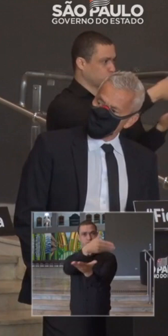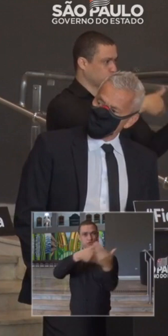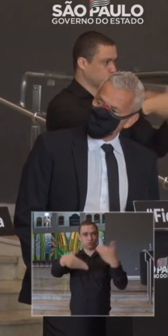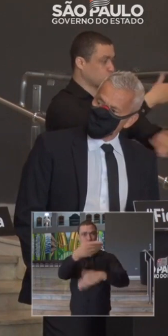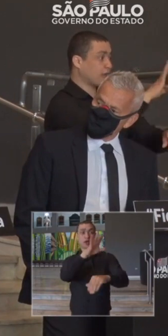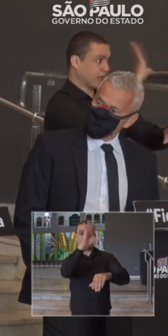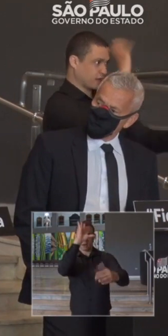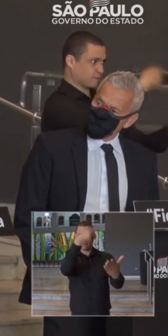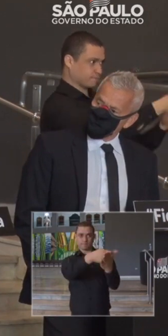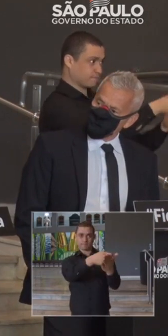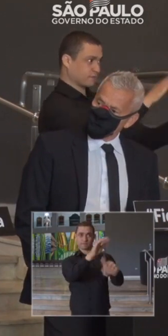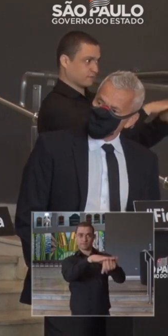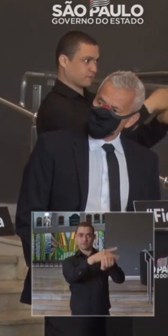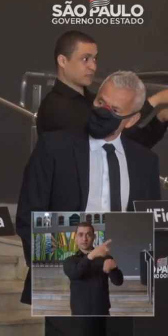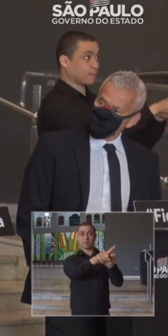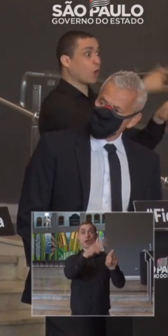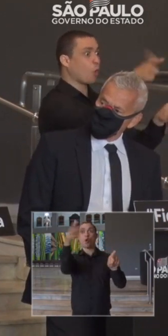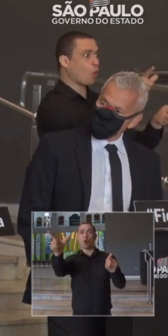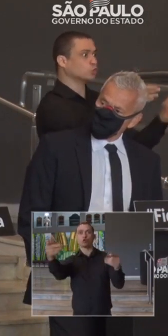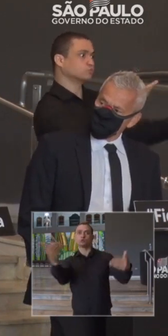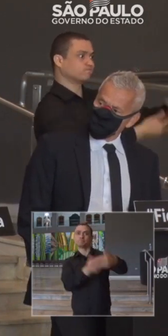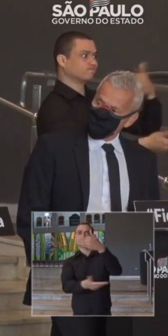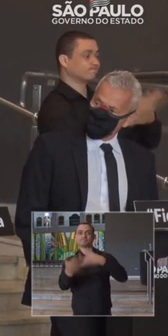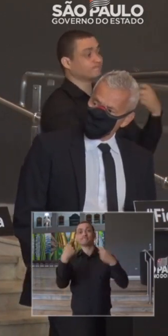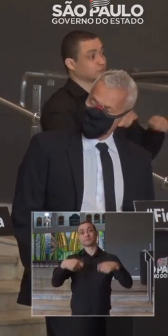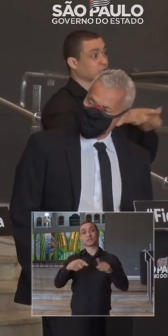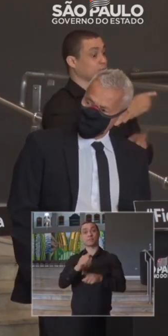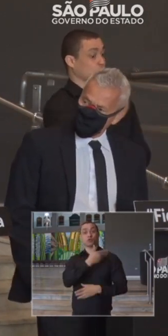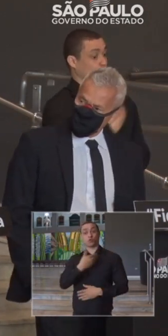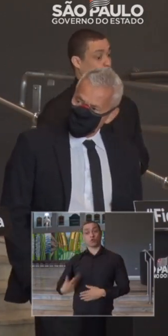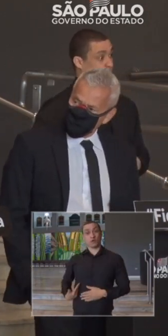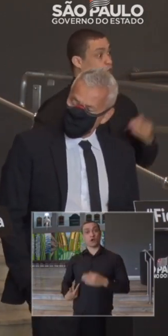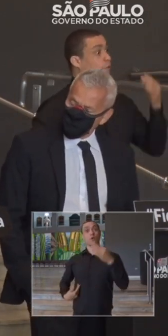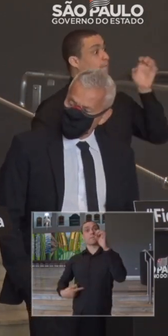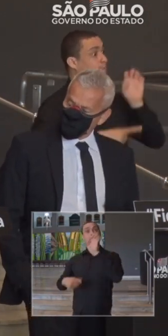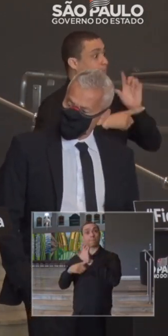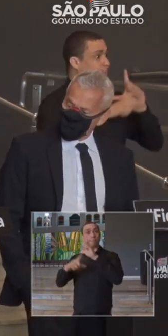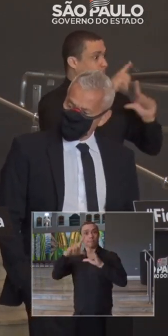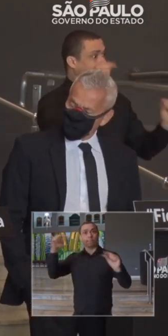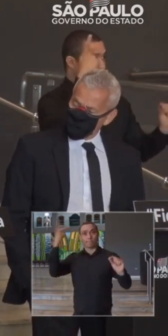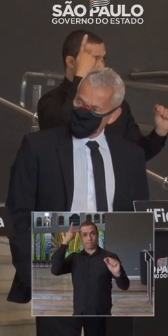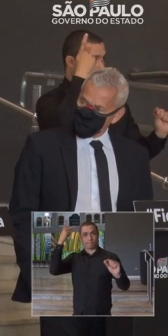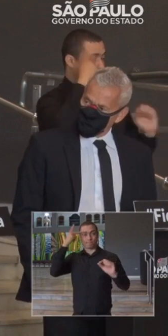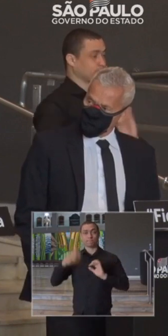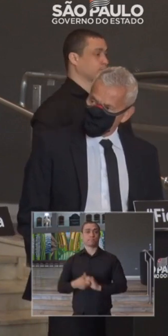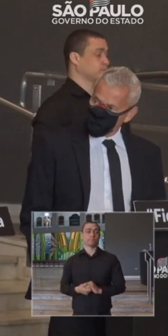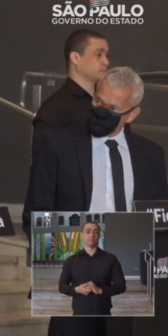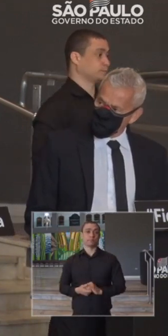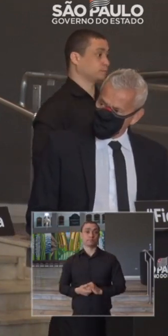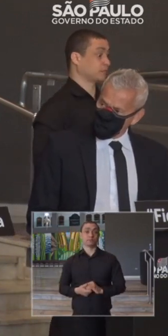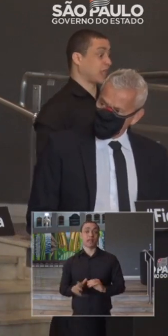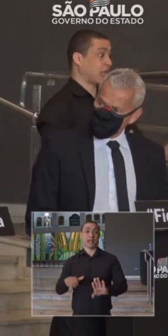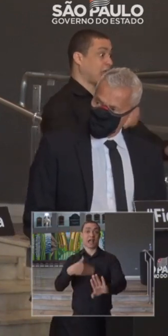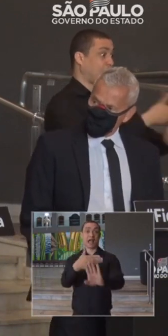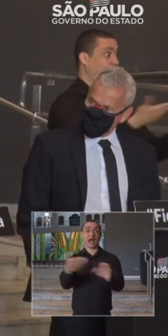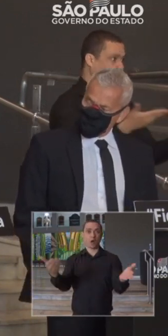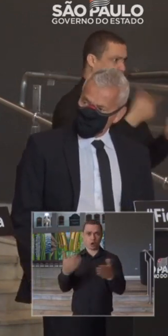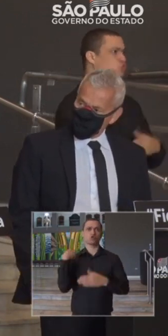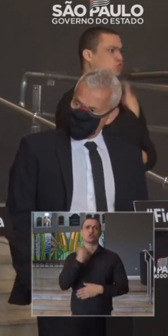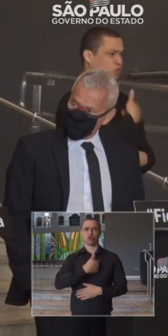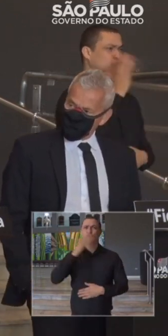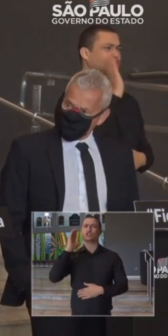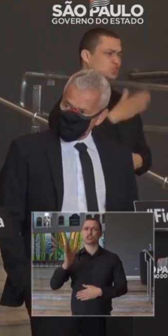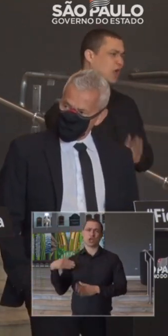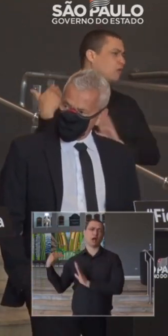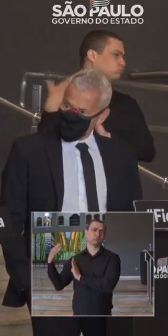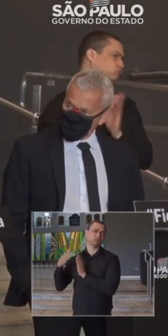que ele toma impacta também o outro município, entre governo e Estado de São Paulo. Até agora, nós já percorremos um longo